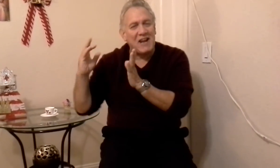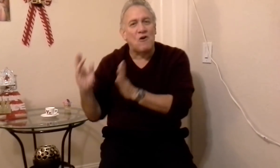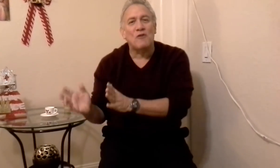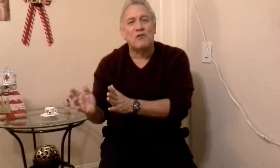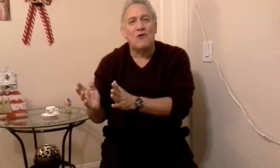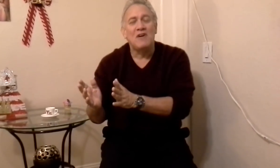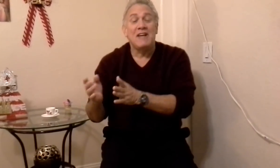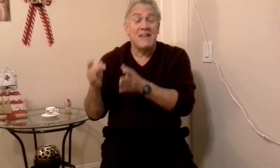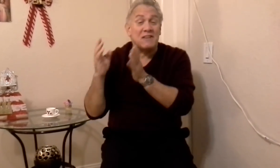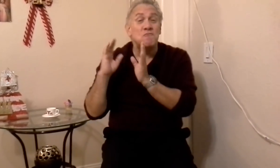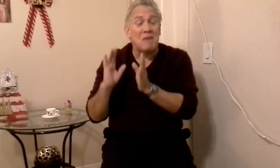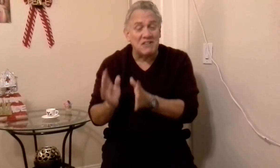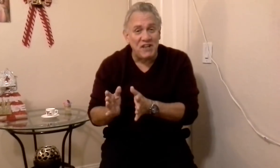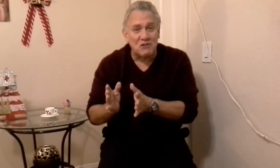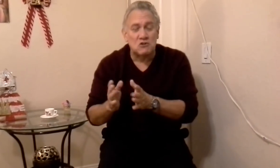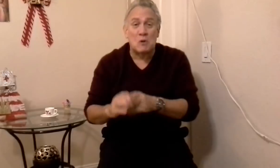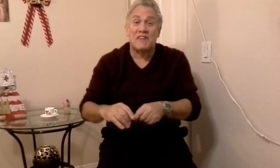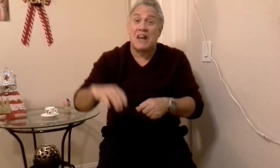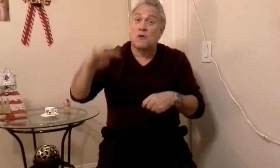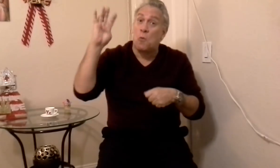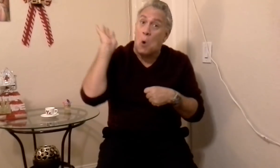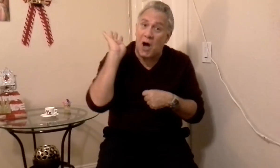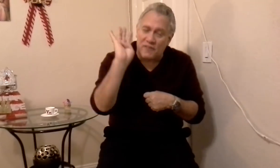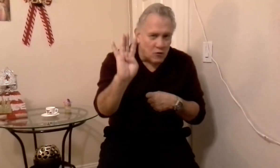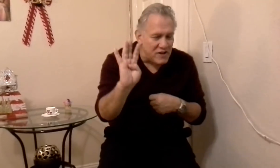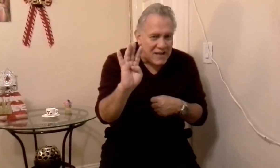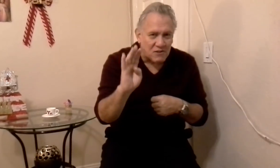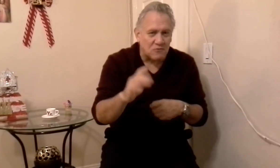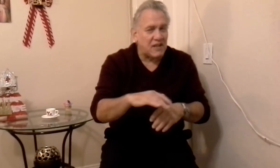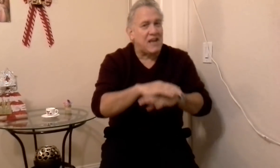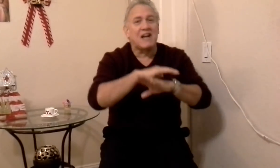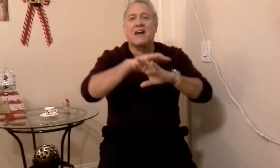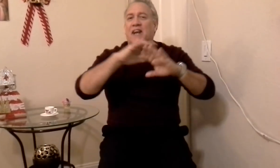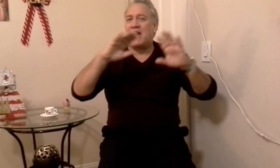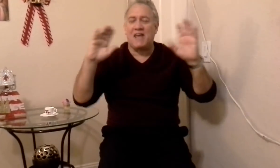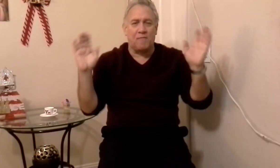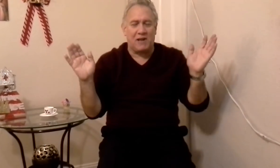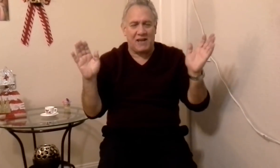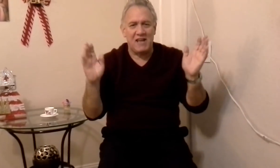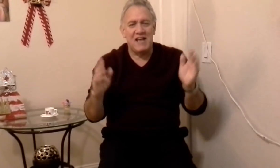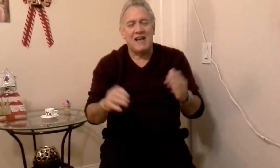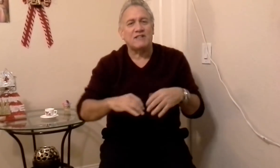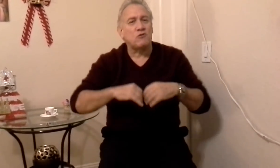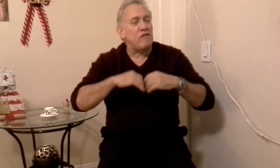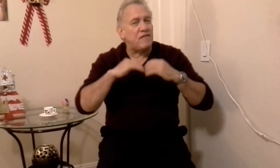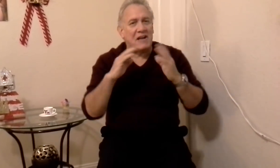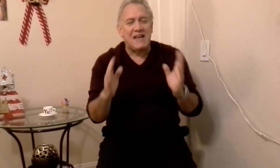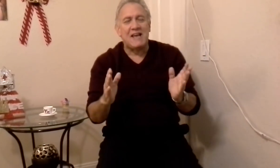tener otro, y es un machito, va a tener cuatro nietos, increíble, estoy feliz,